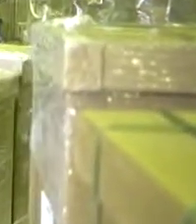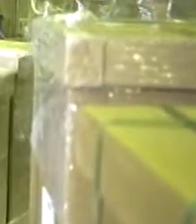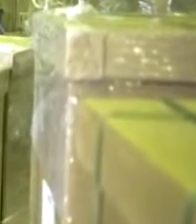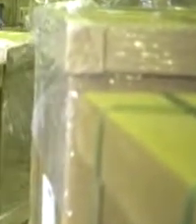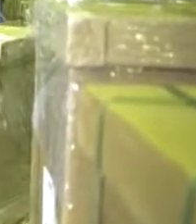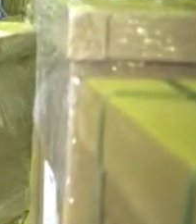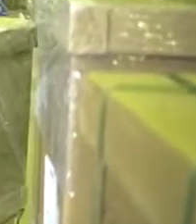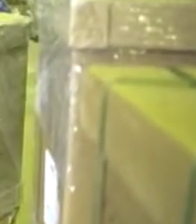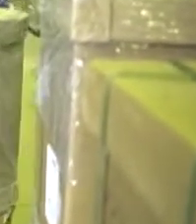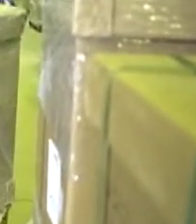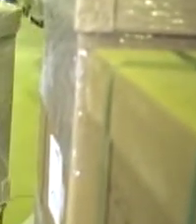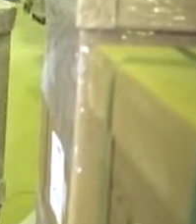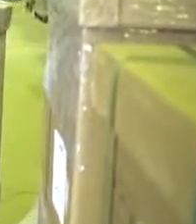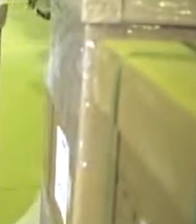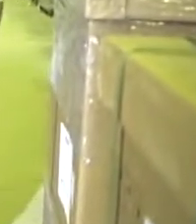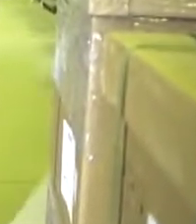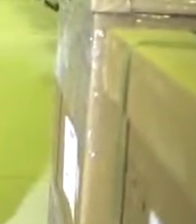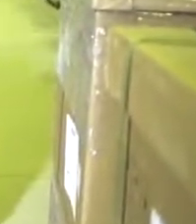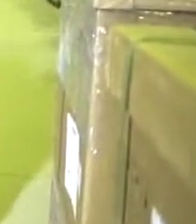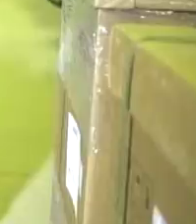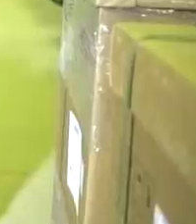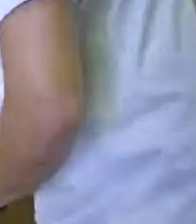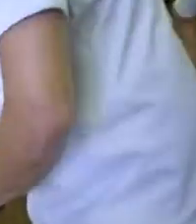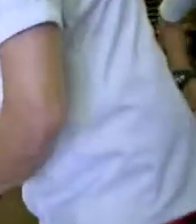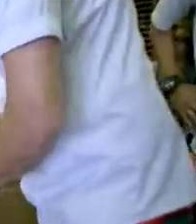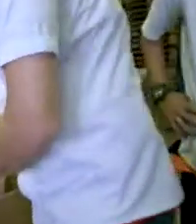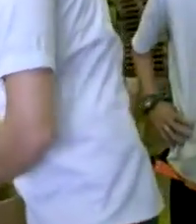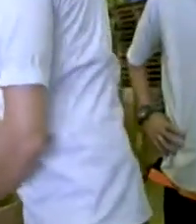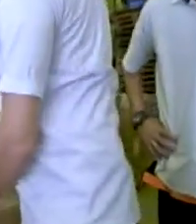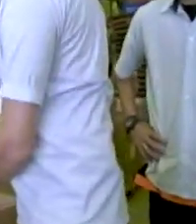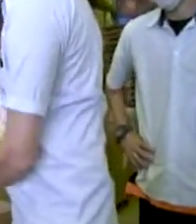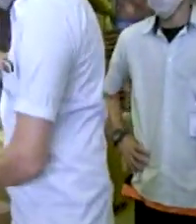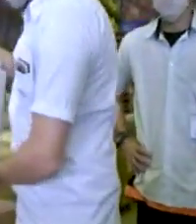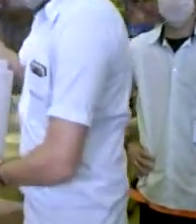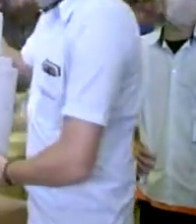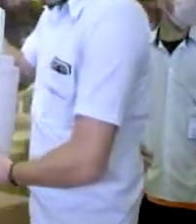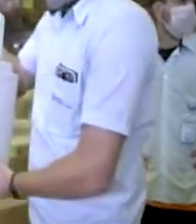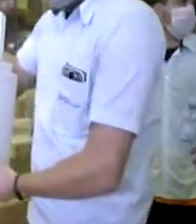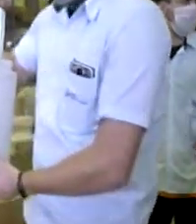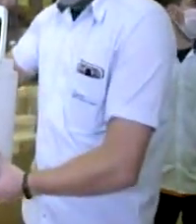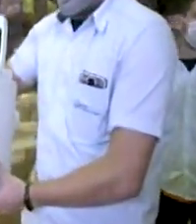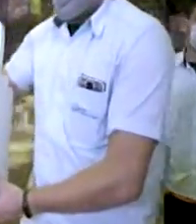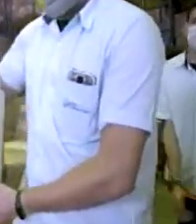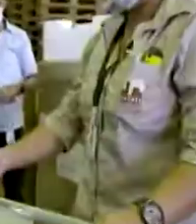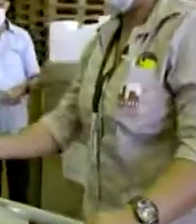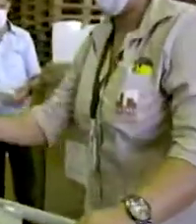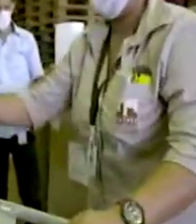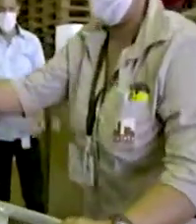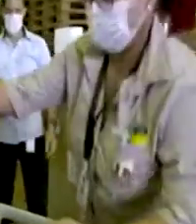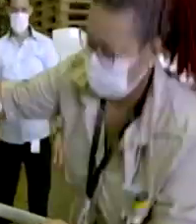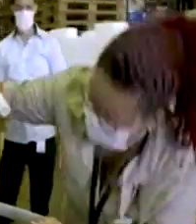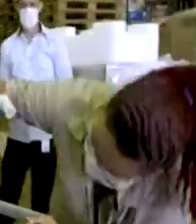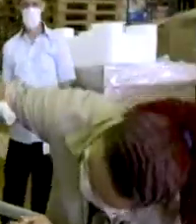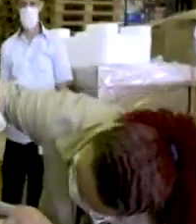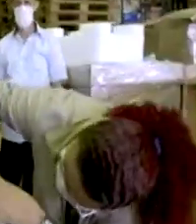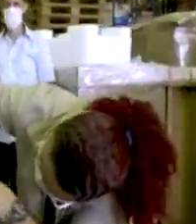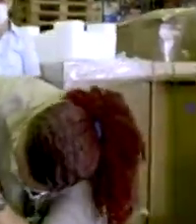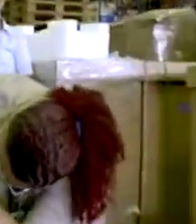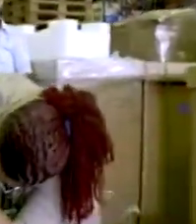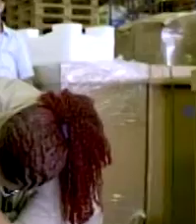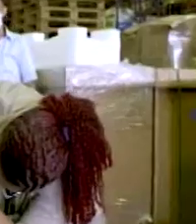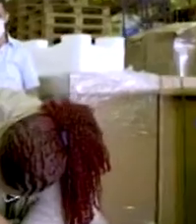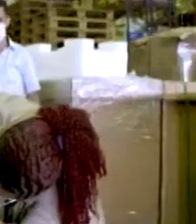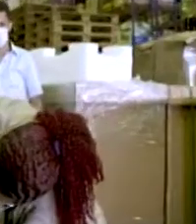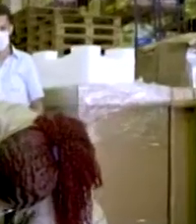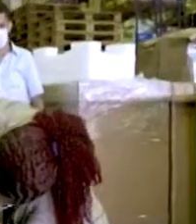que são resultado de um acordo judicial, de ação judicial que a Prefeitura precisou promover. Todo mundo conhece como é que está a disputa global com os